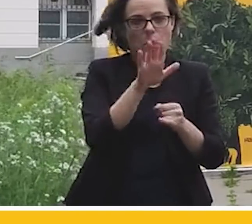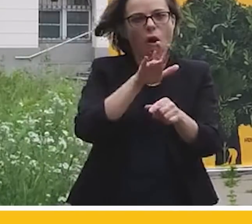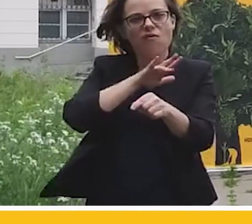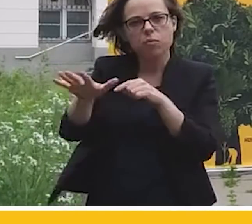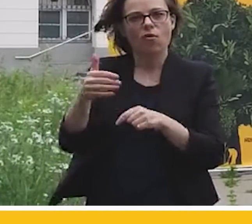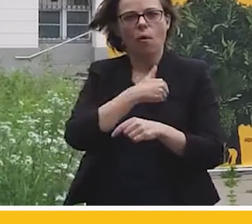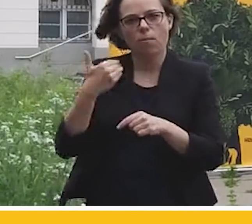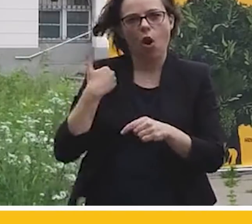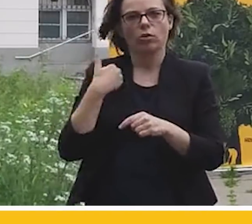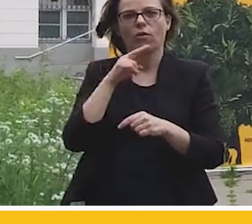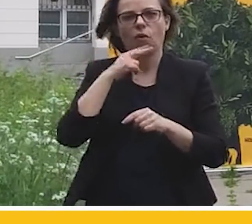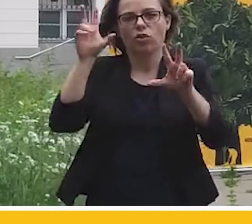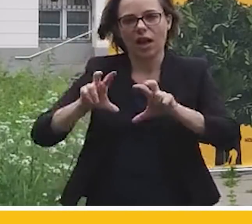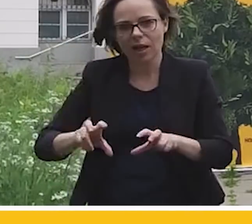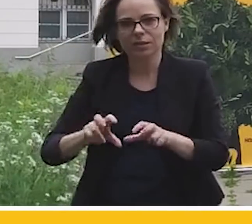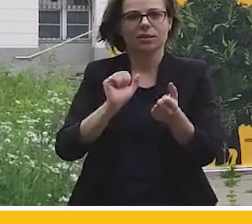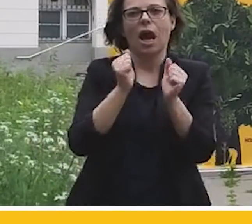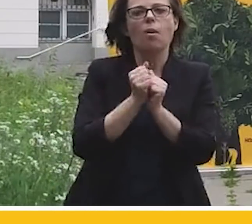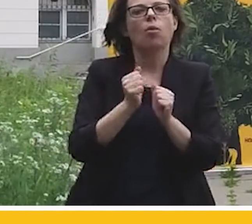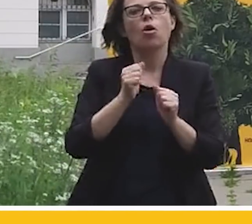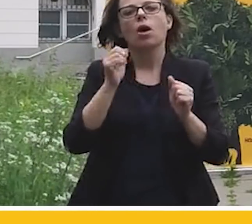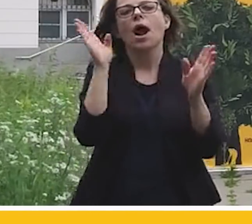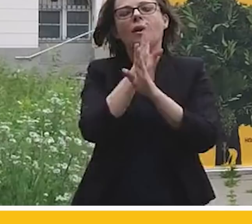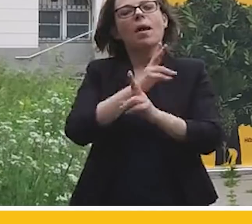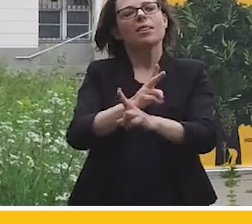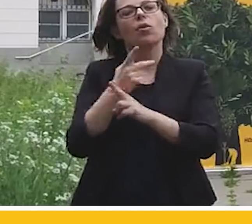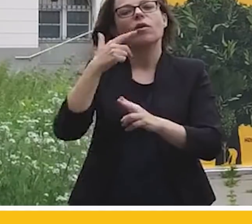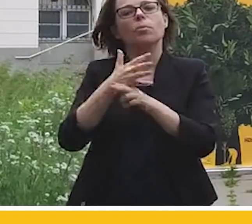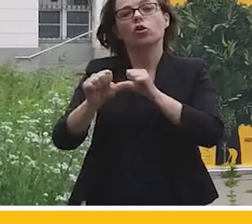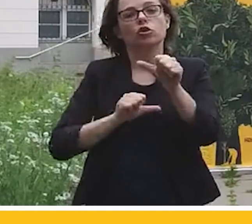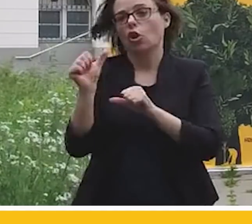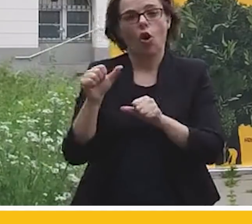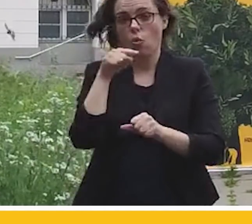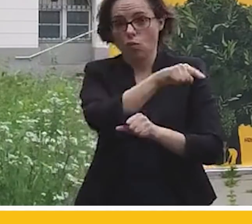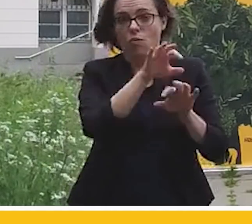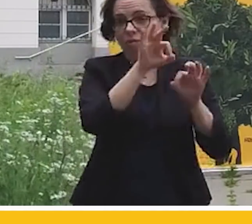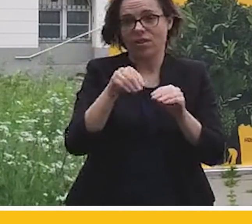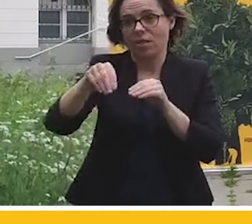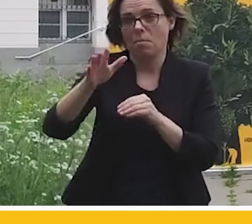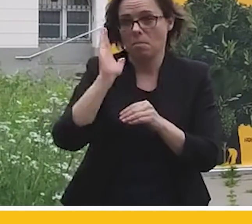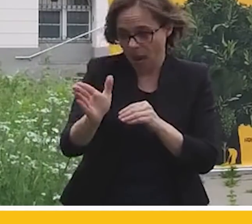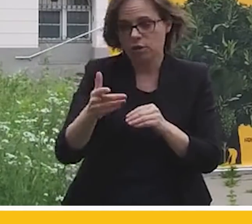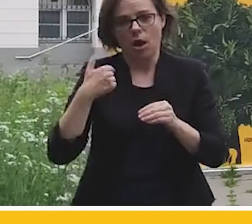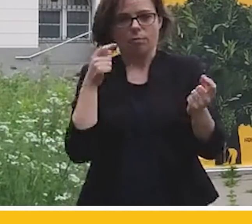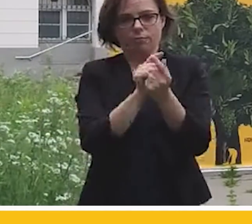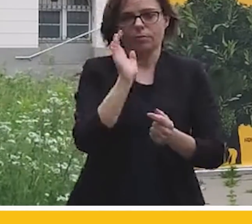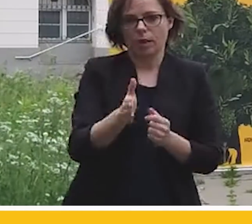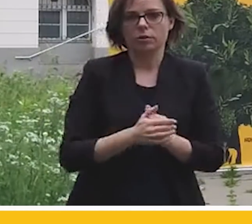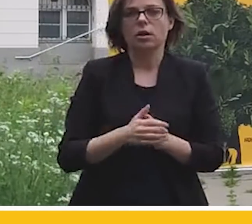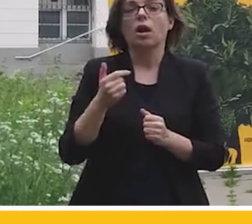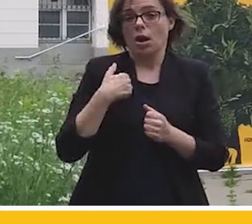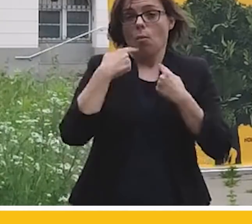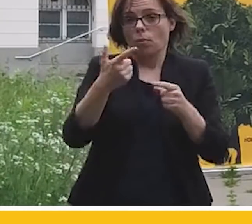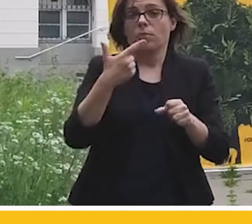od neutralności klimatycznej w 50 roku. Od tej sytuacji, którą opisałem szczegółowo w naszym programie. W 50 roku 75